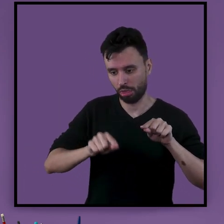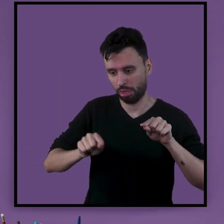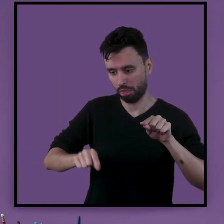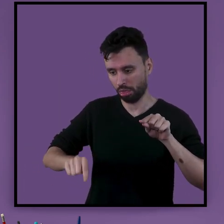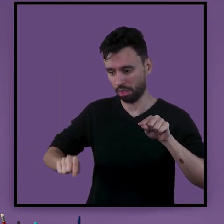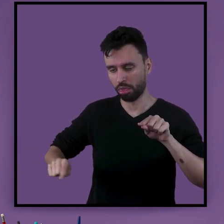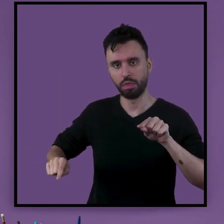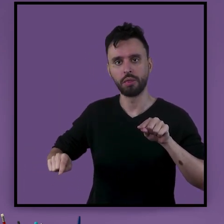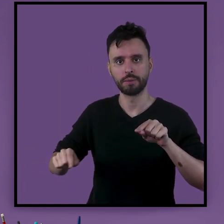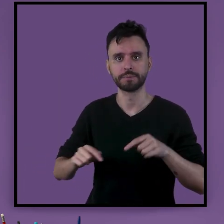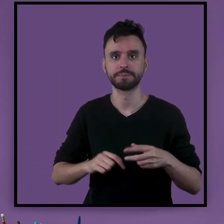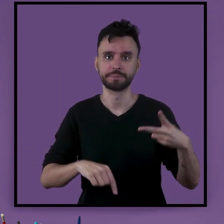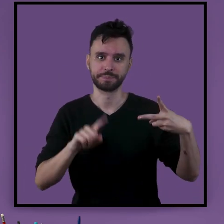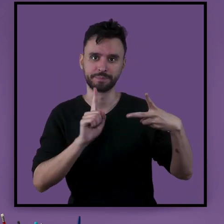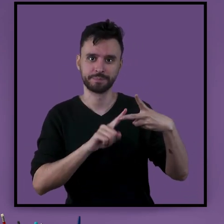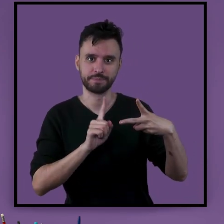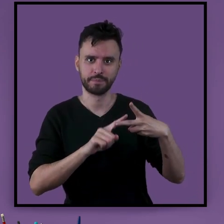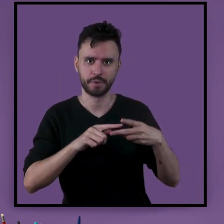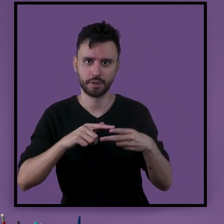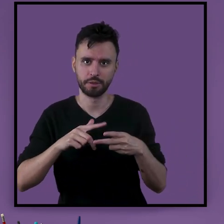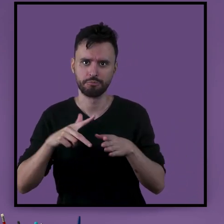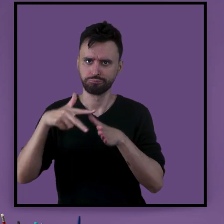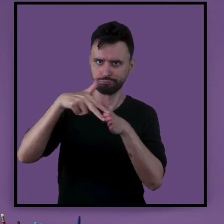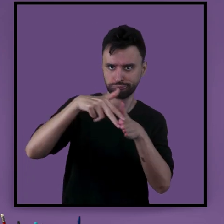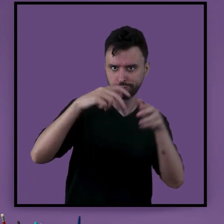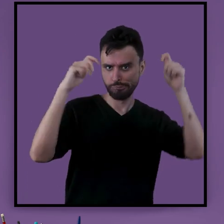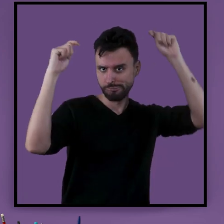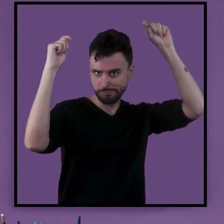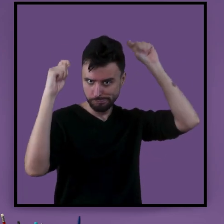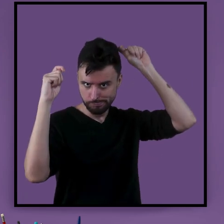O segundo gênero, country.